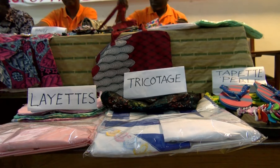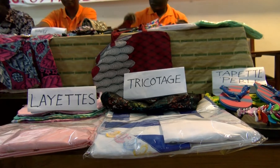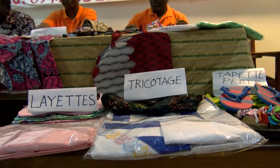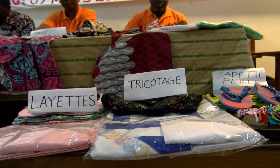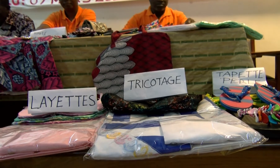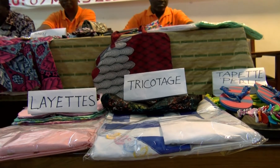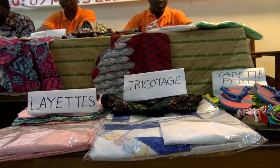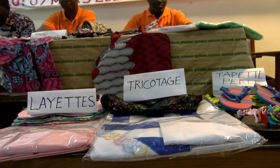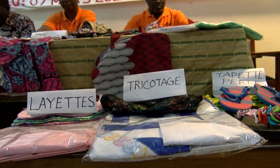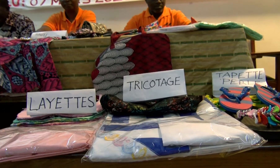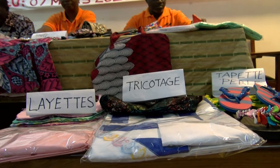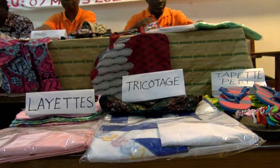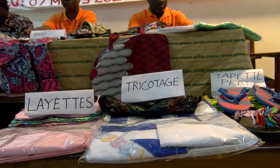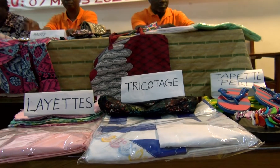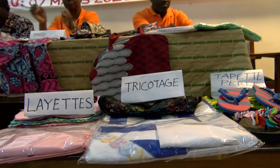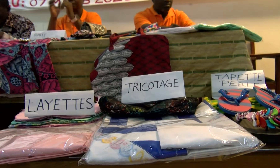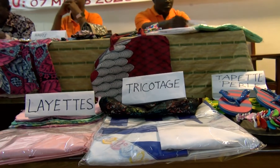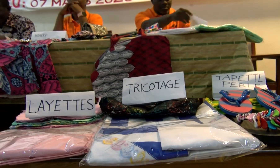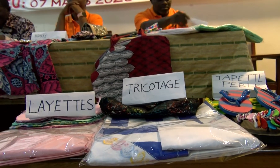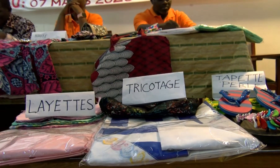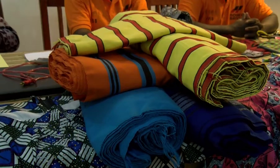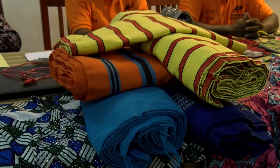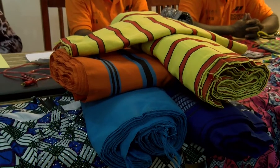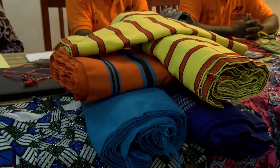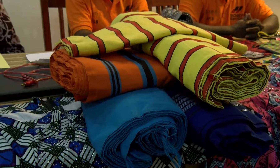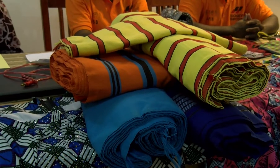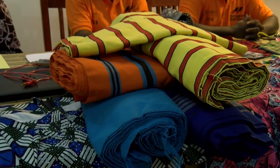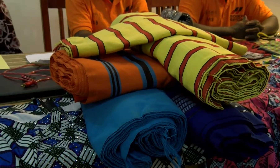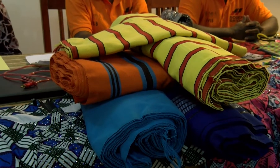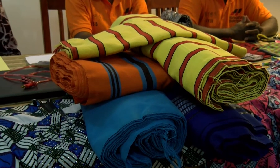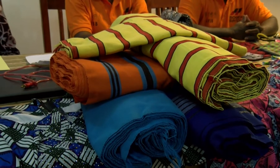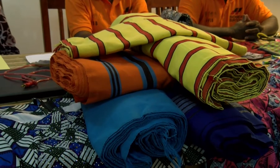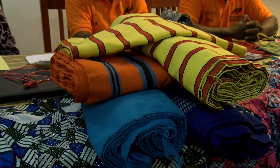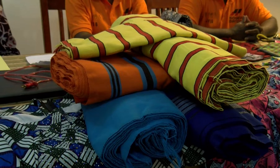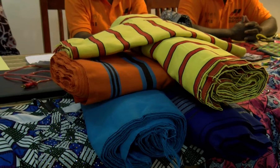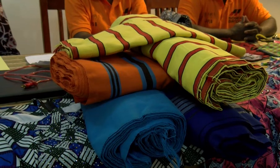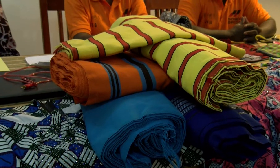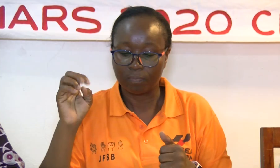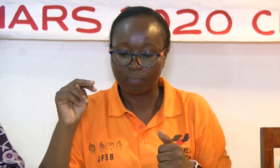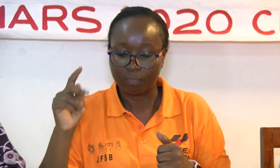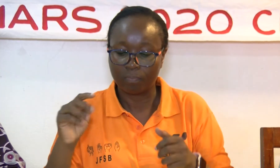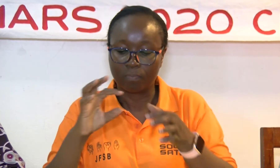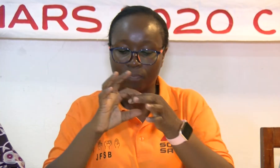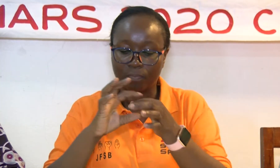la coiffure, le tricotage manuel, le confectionnement